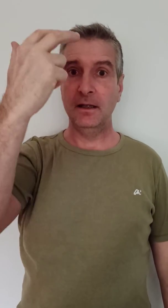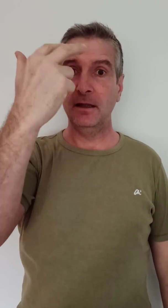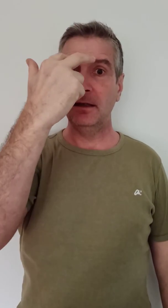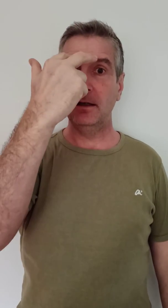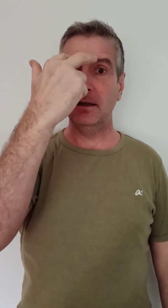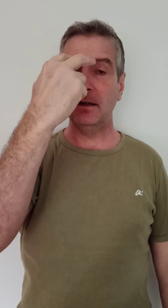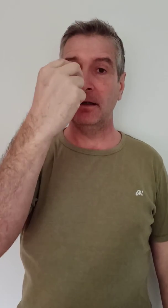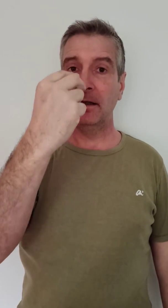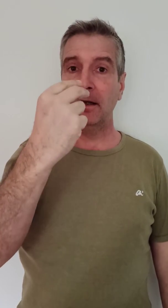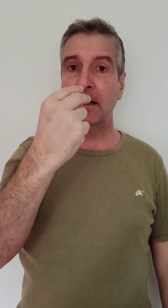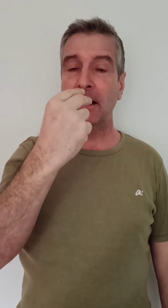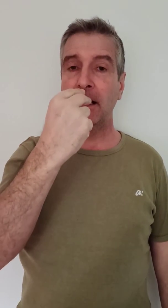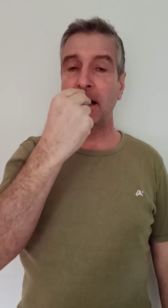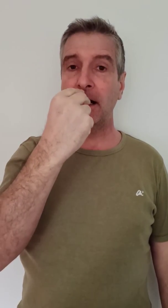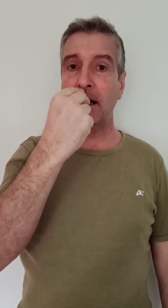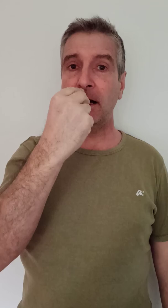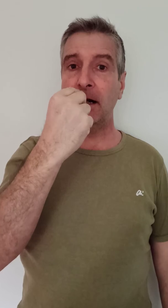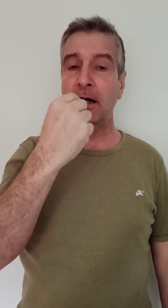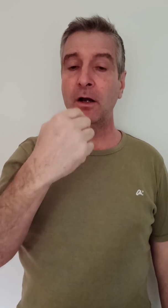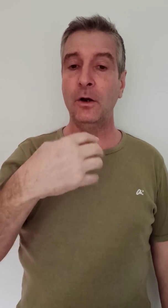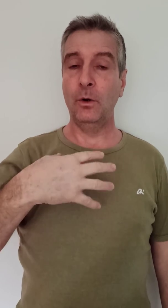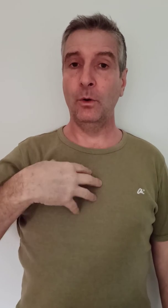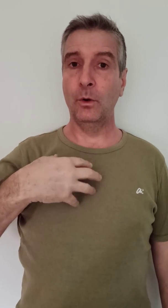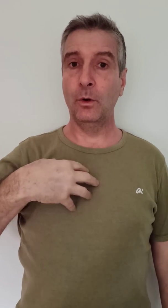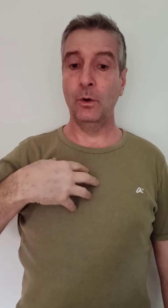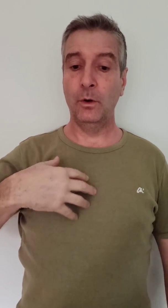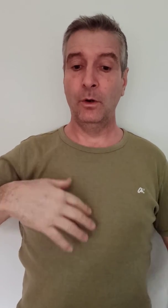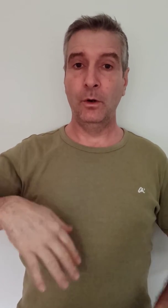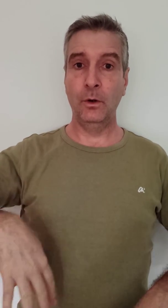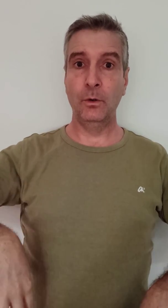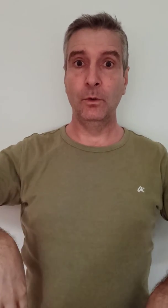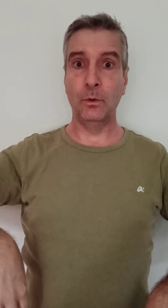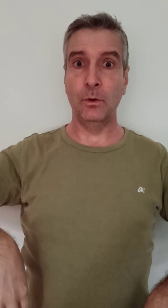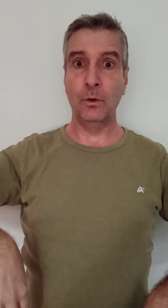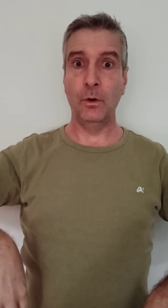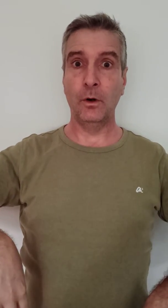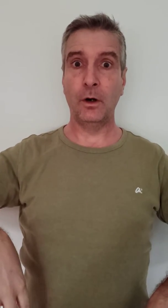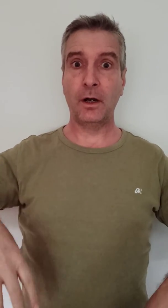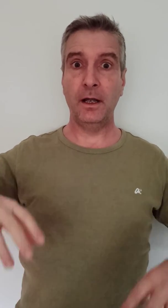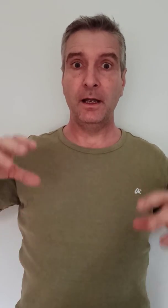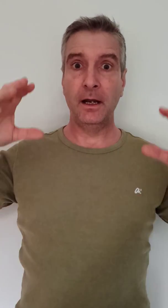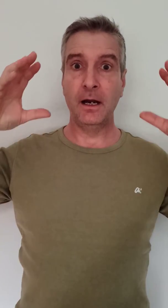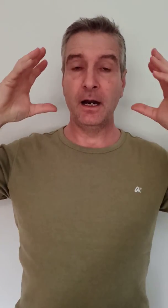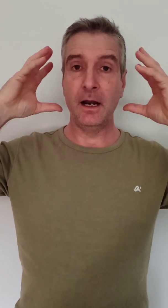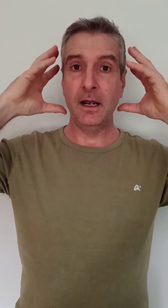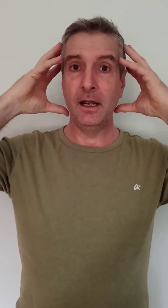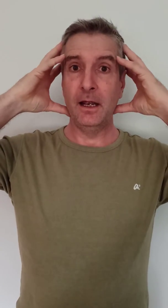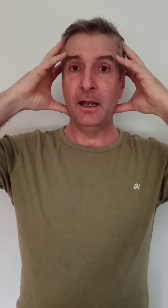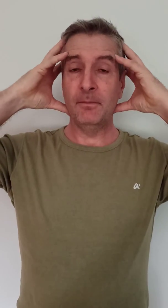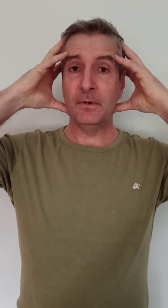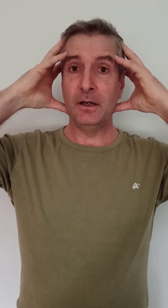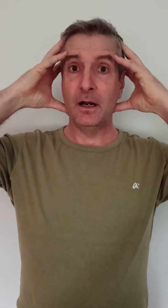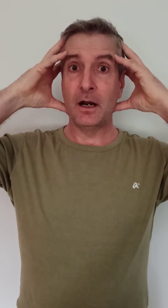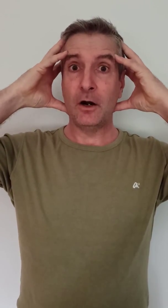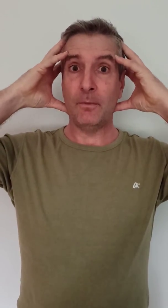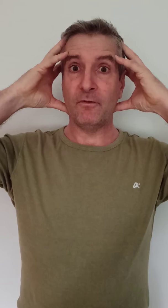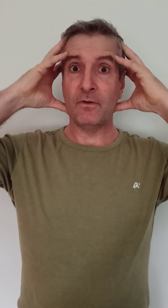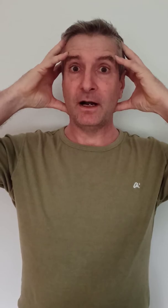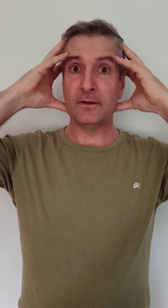E, A, O, U. Im Kopf ganz